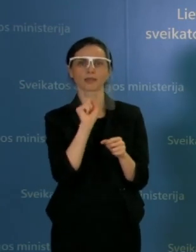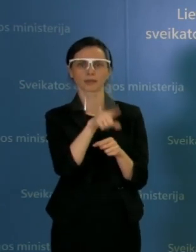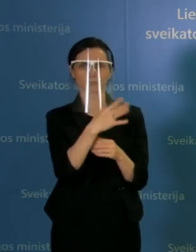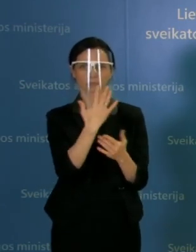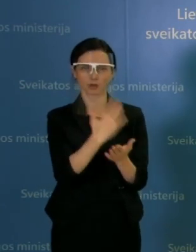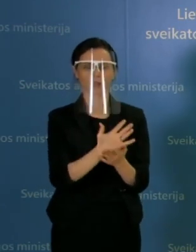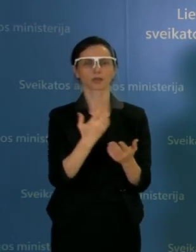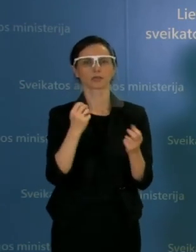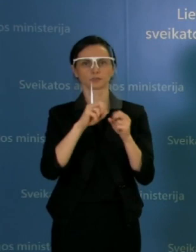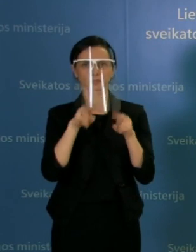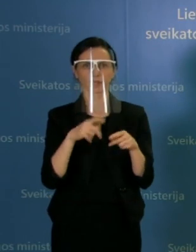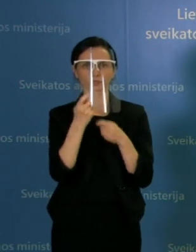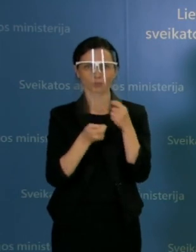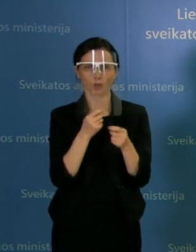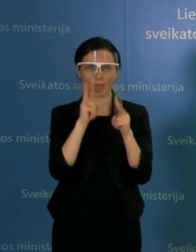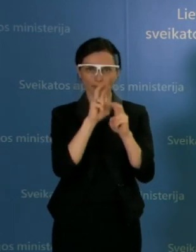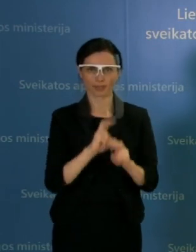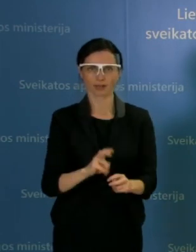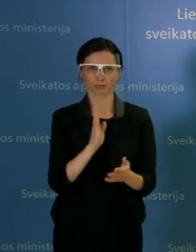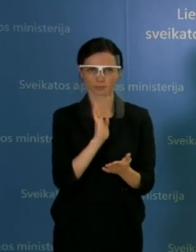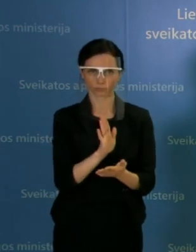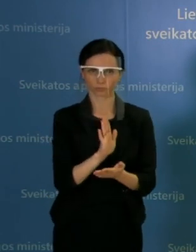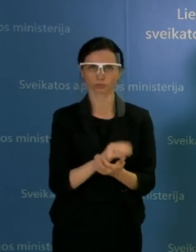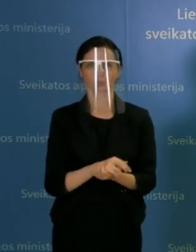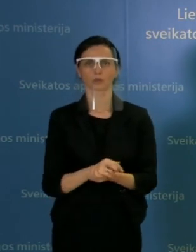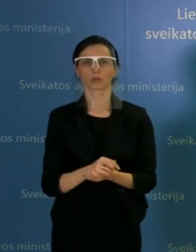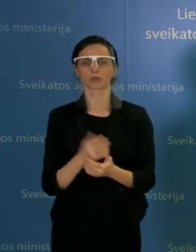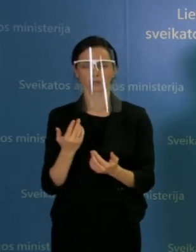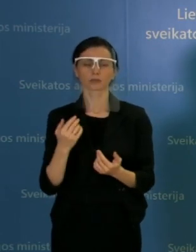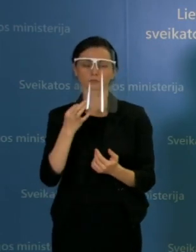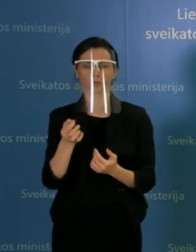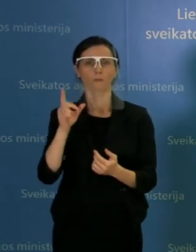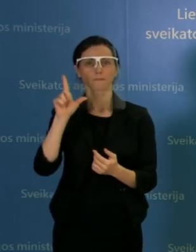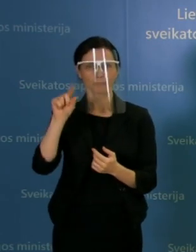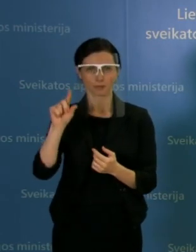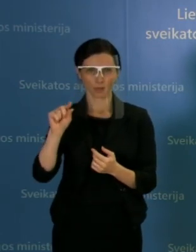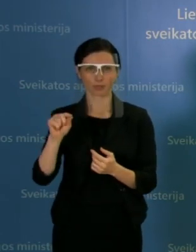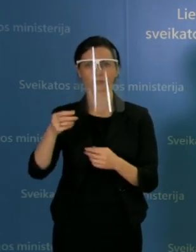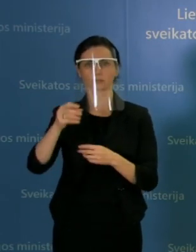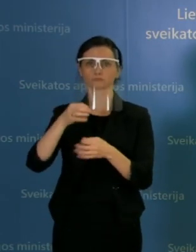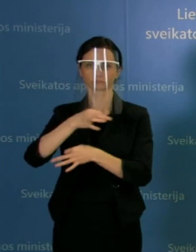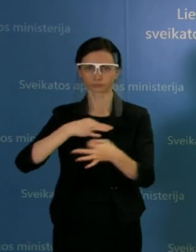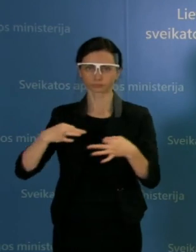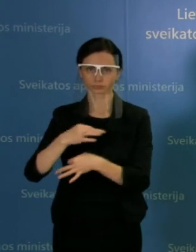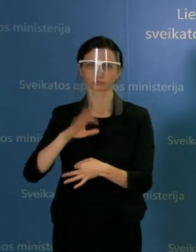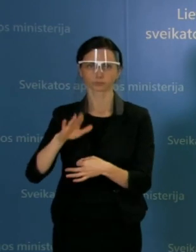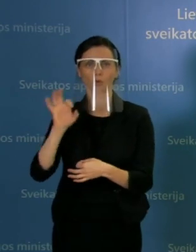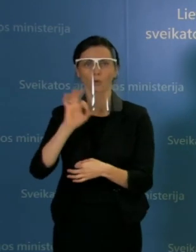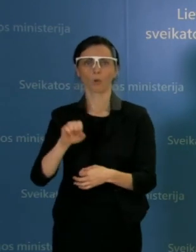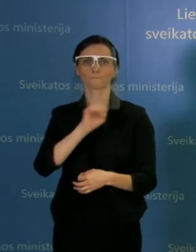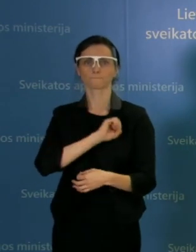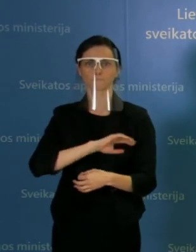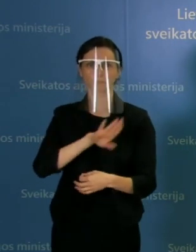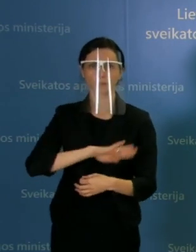Pirmadienį, kaip ir minėjau, kovidiniam komitete aptarinėsim, kokios tai yra vis tik tai mirtingumo priežastis. Ir galėsim